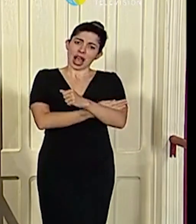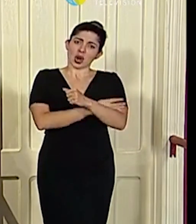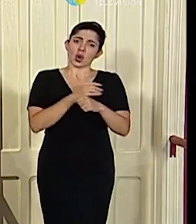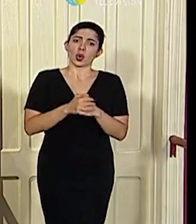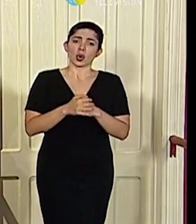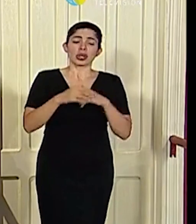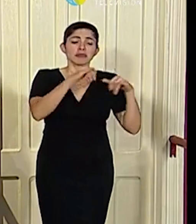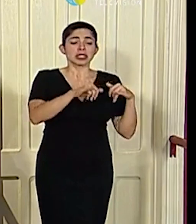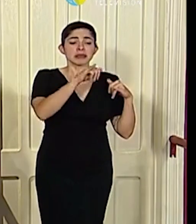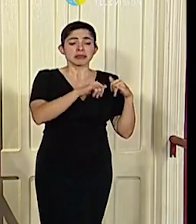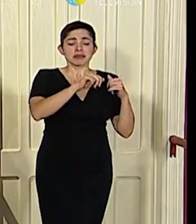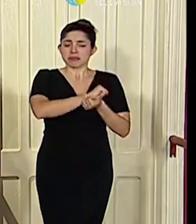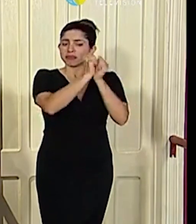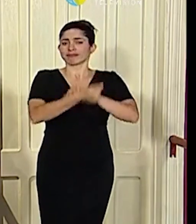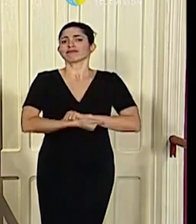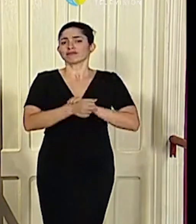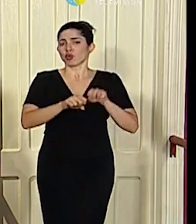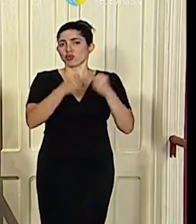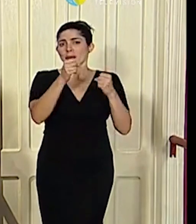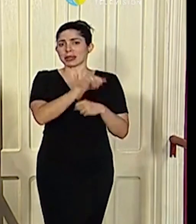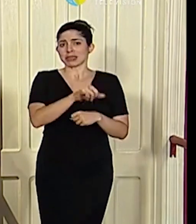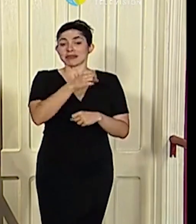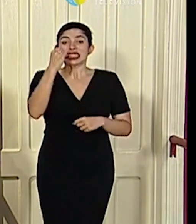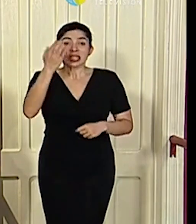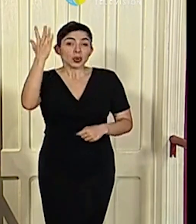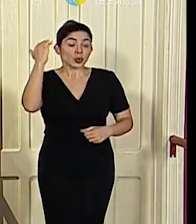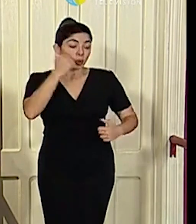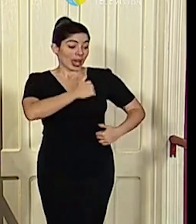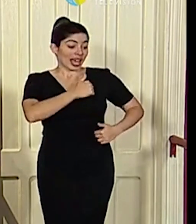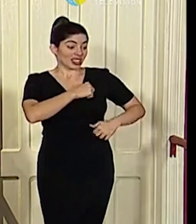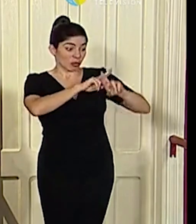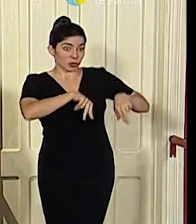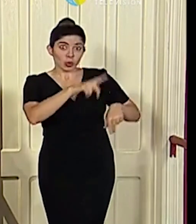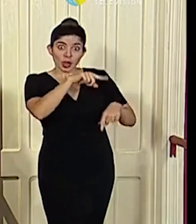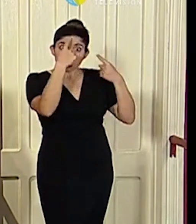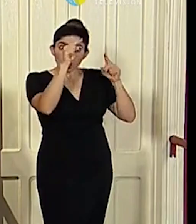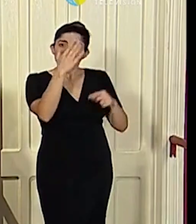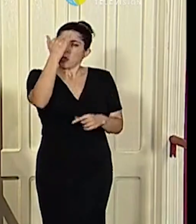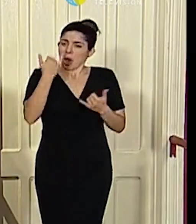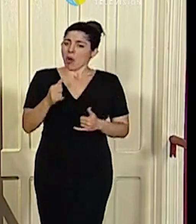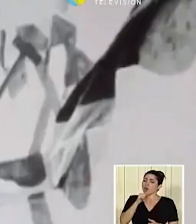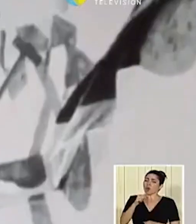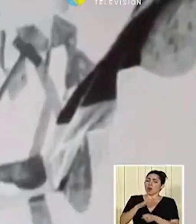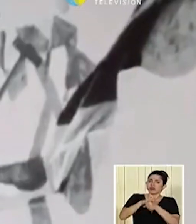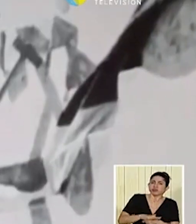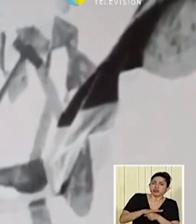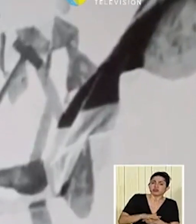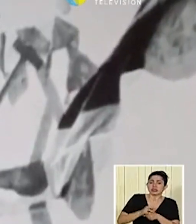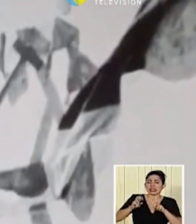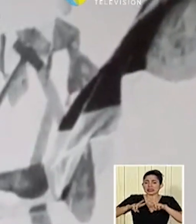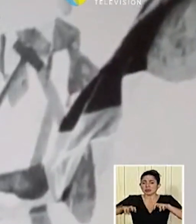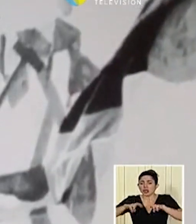romper el status quo. Si logramos abolir el ejército como lo hicieron ellos, ¿por qué no vamos a abolir la explotación y la